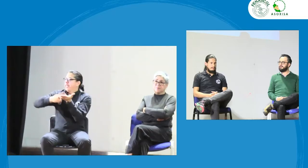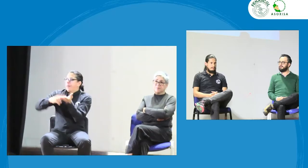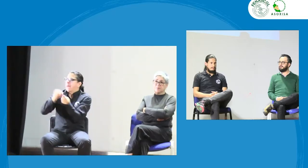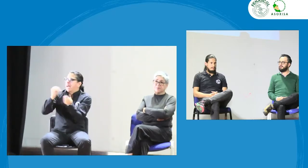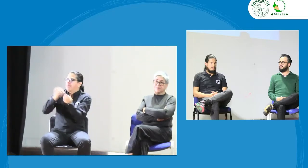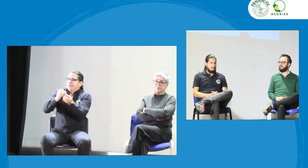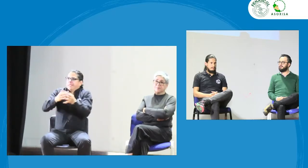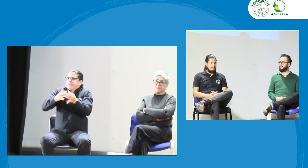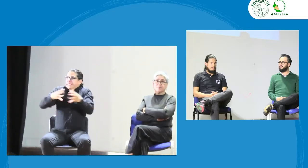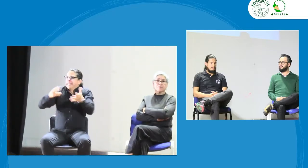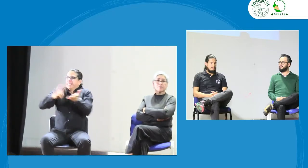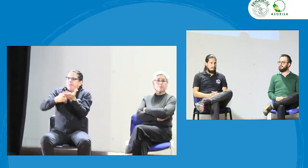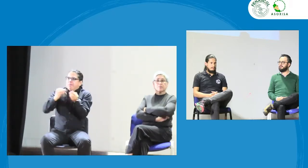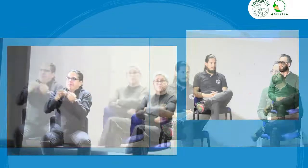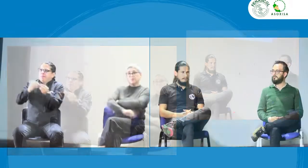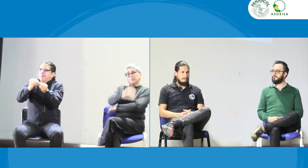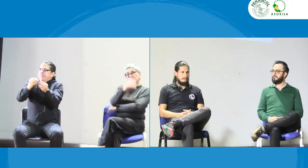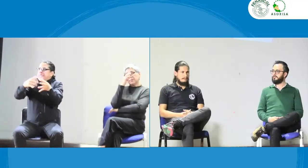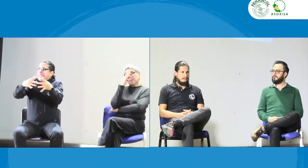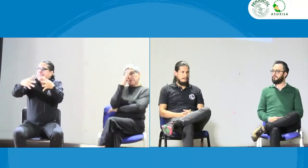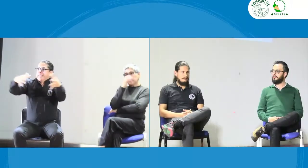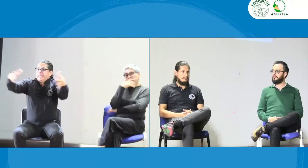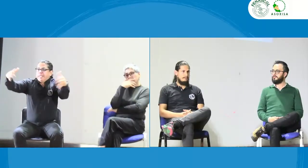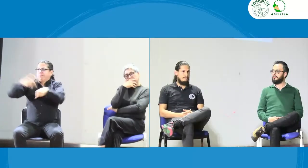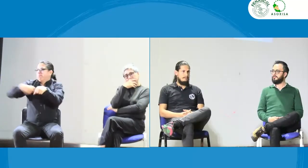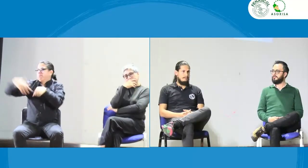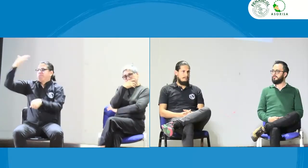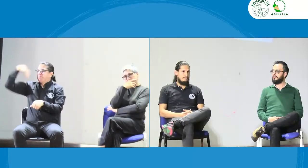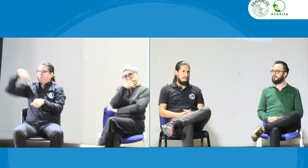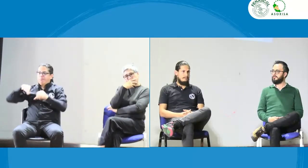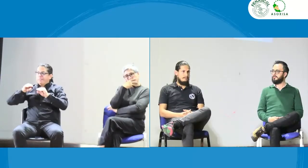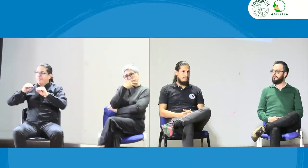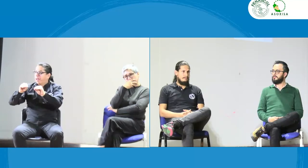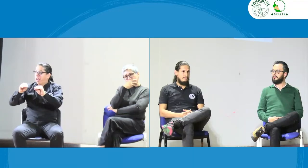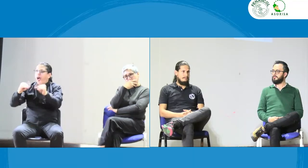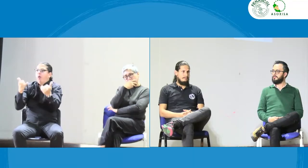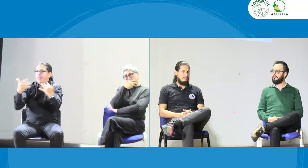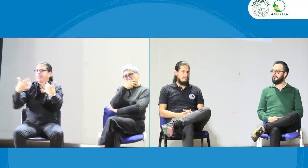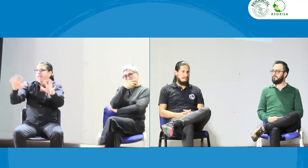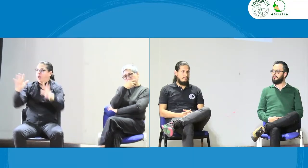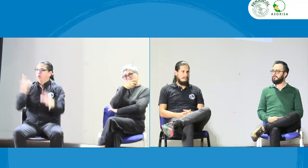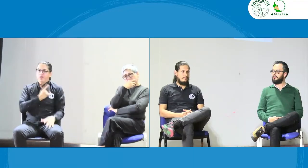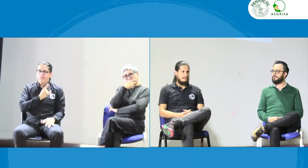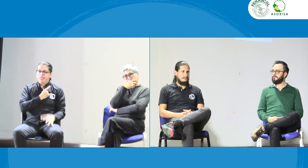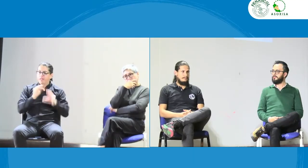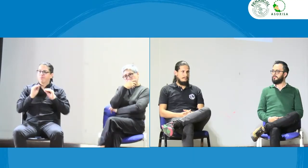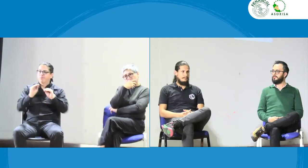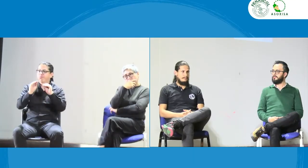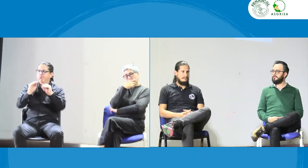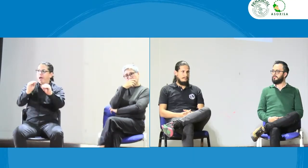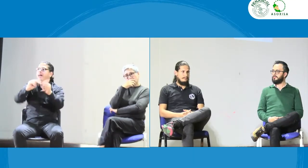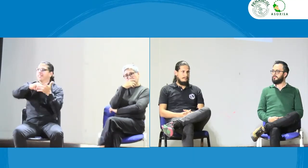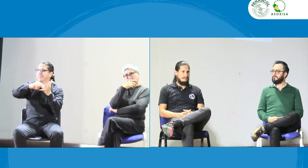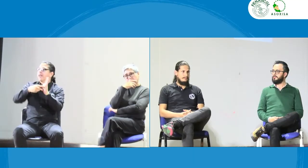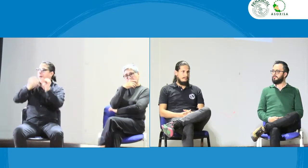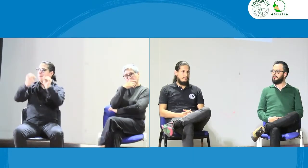a los diferentes lugares, a los diferentes entornos, pero pues antes no ha habido esa formación. Ahora